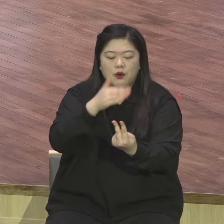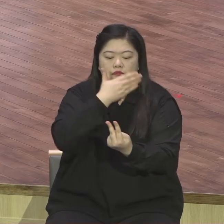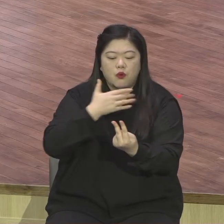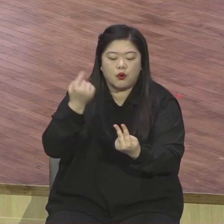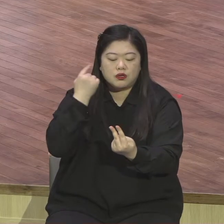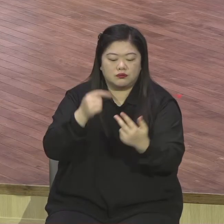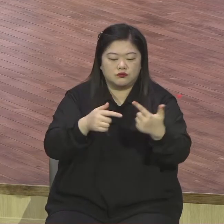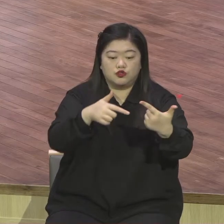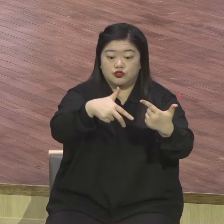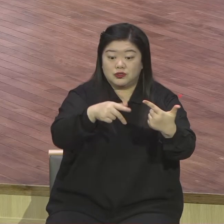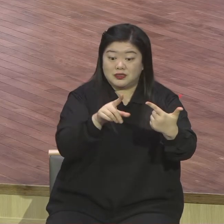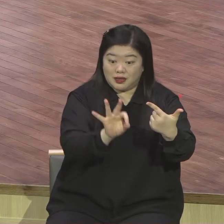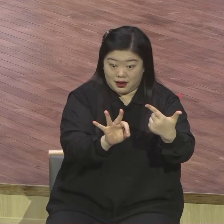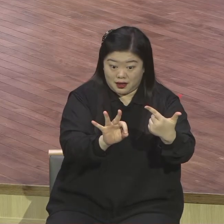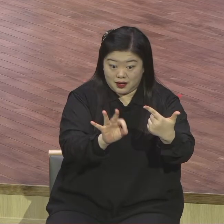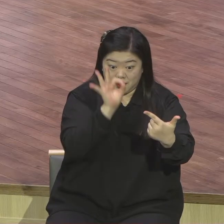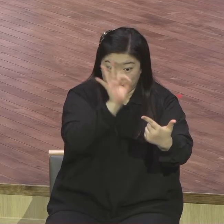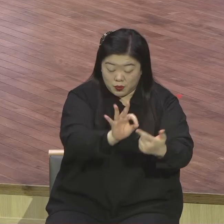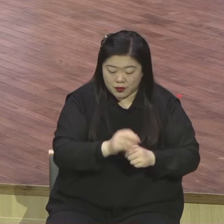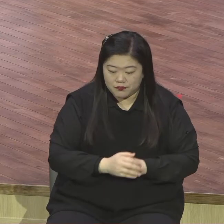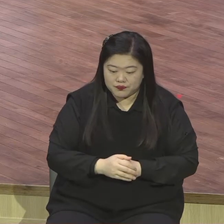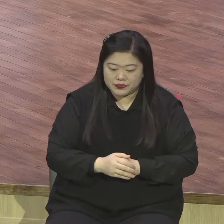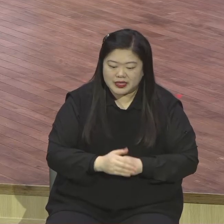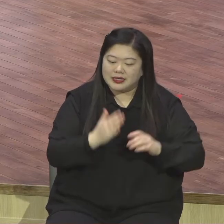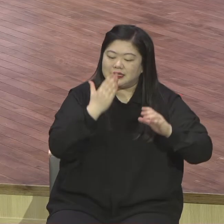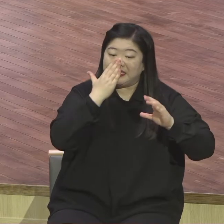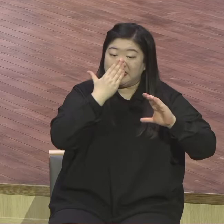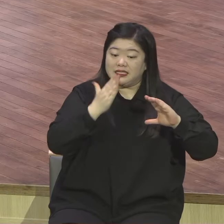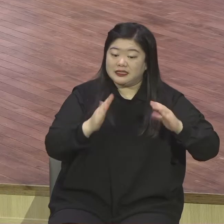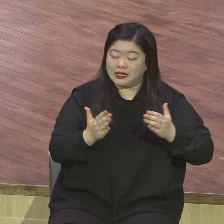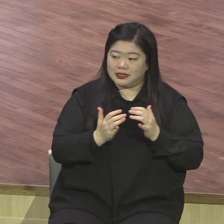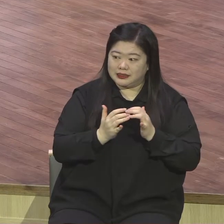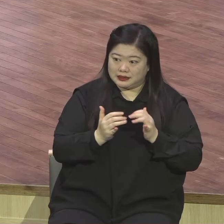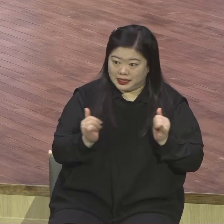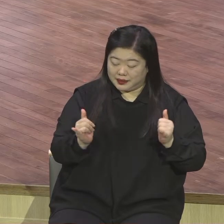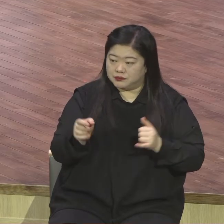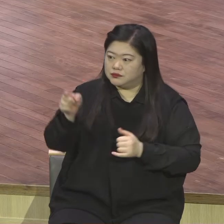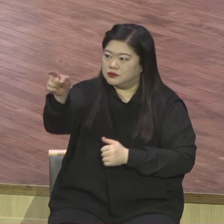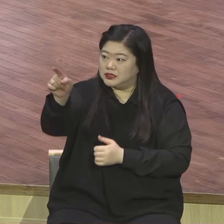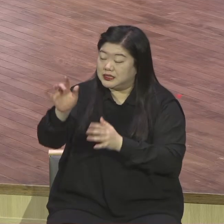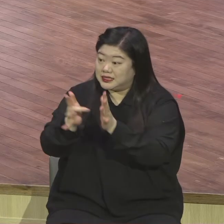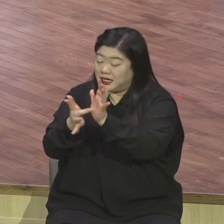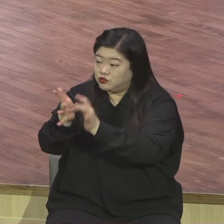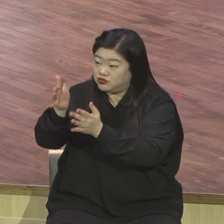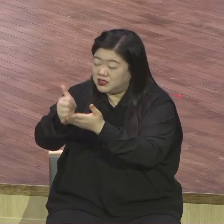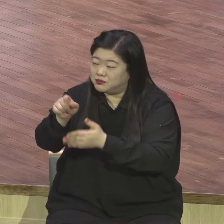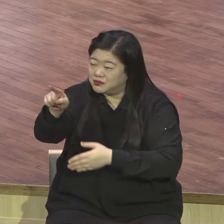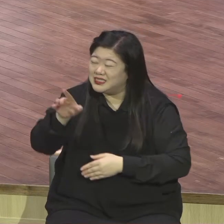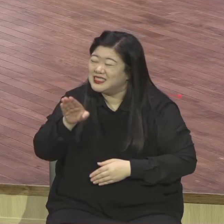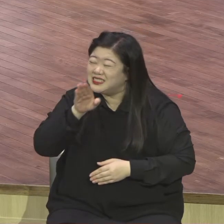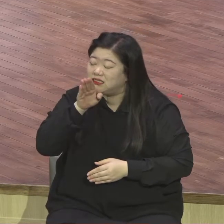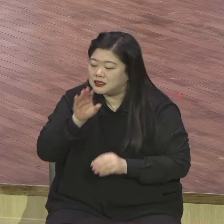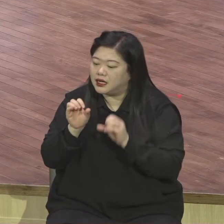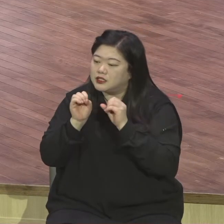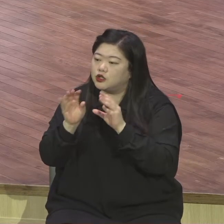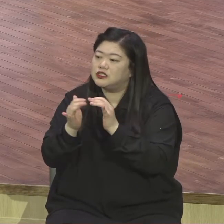참무로 세상에 오실 선지자라고 하면서 예수님 억지로 모여 임금 삼으려고